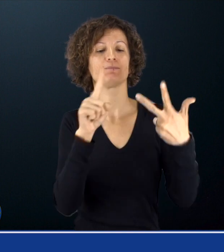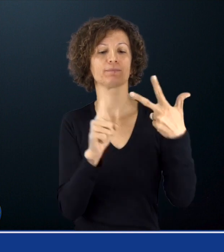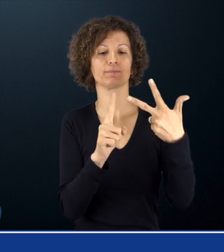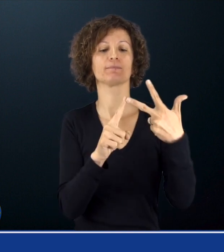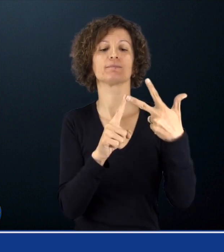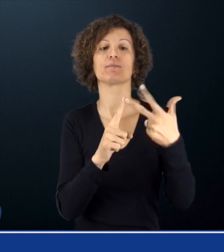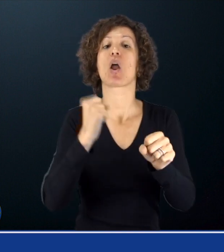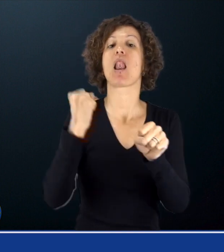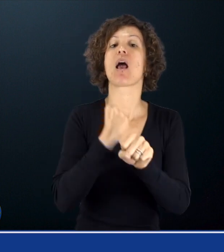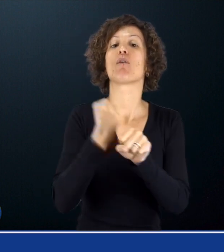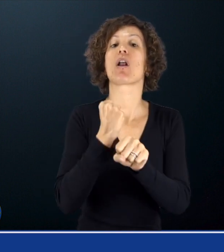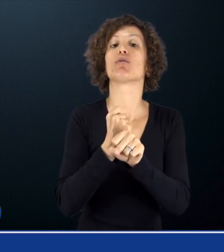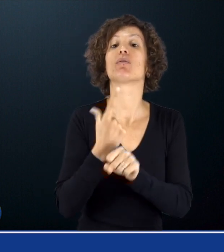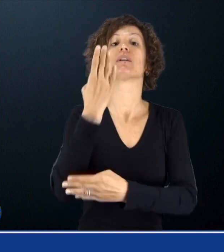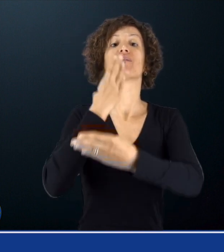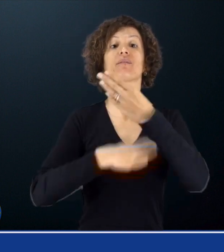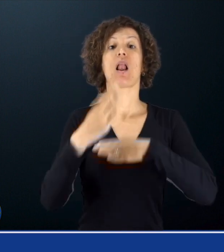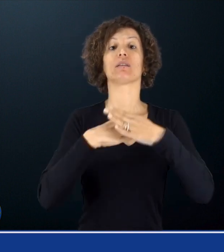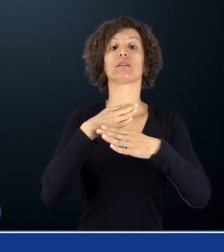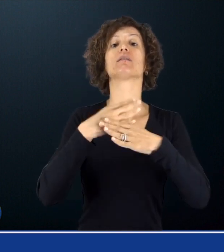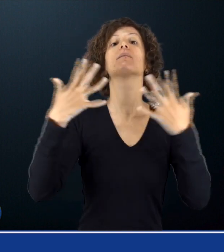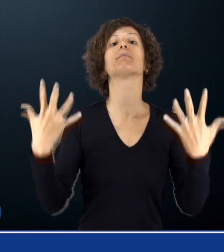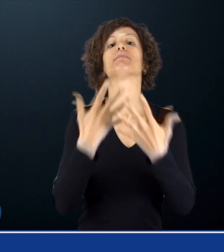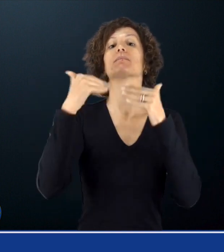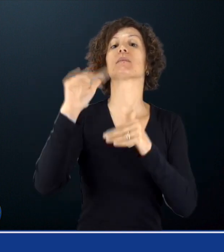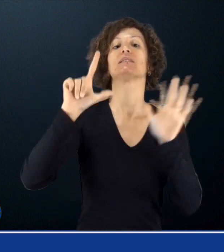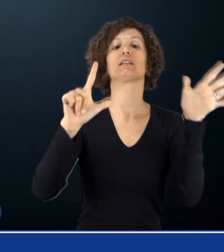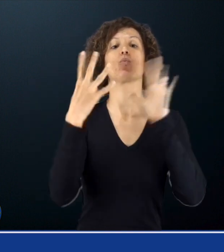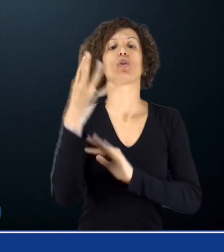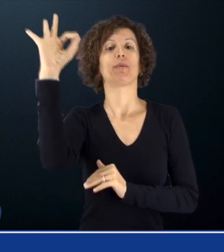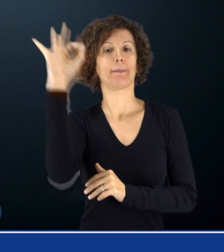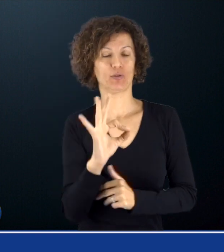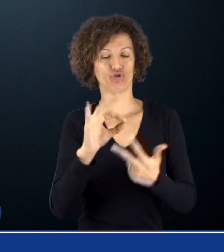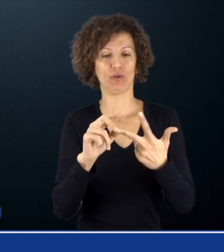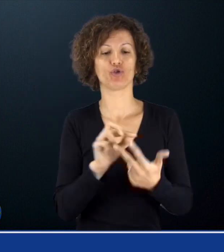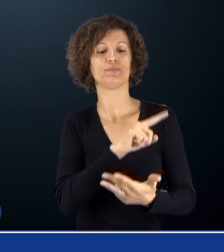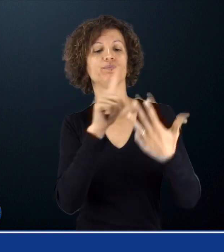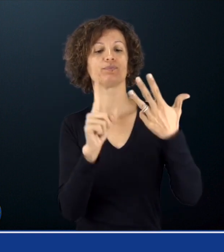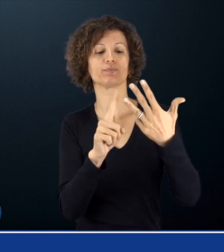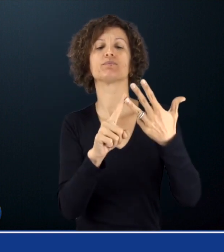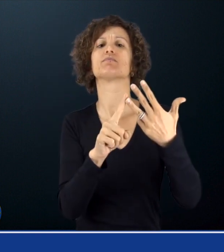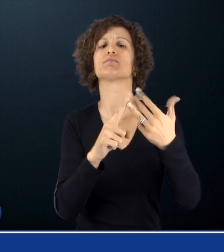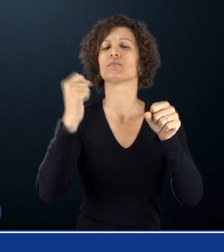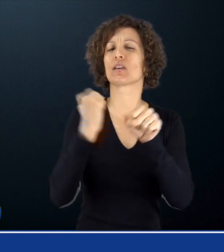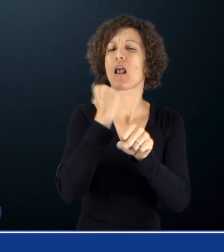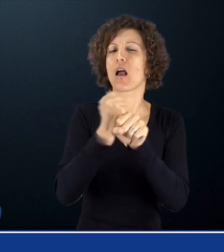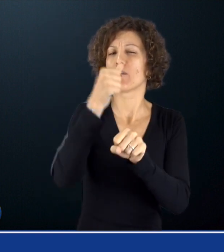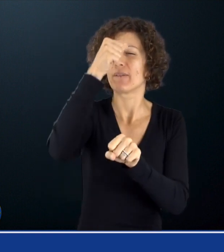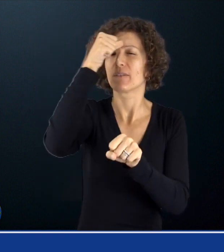% 4. Addetti in lavori gravosi per almeno 7 anni negli ultimi 10 anni